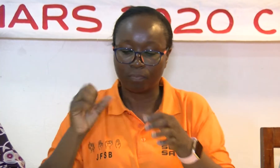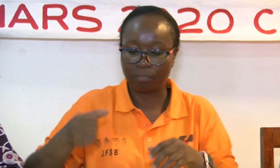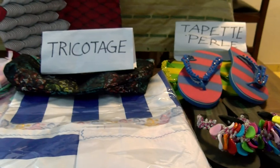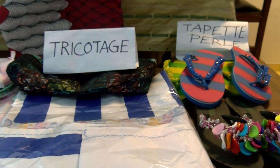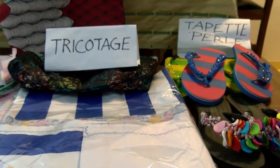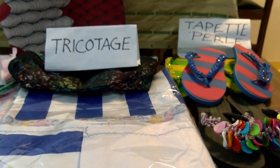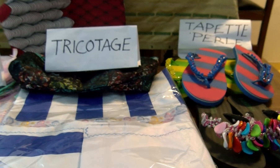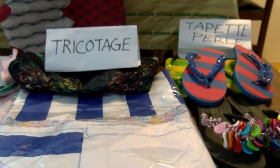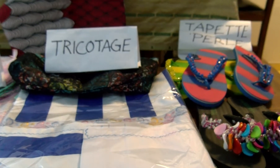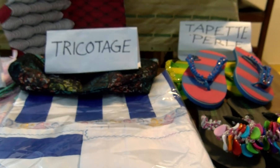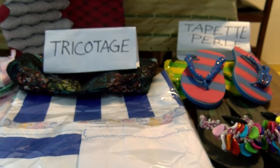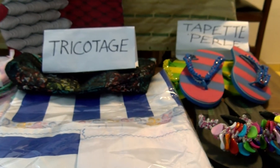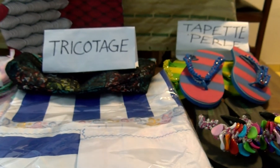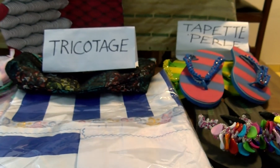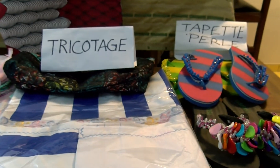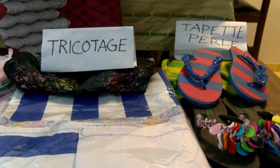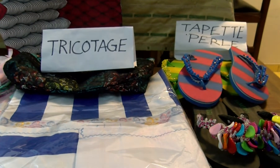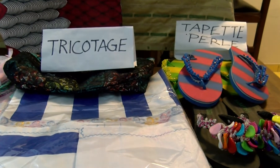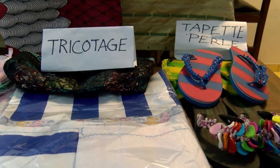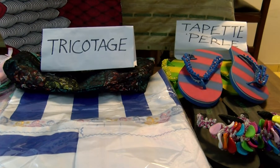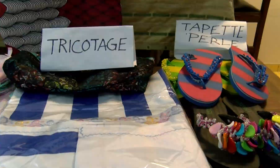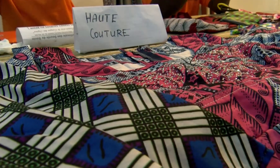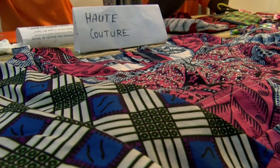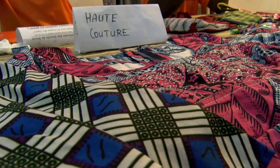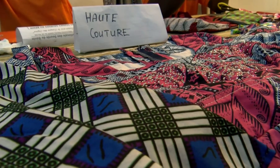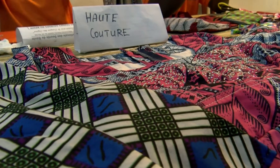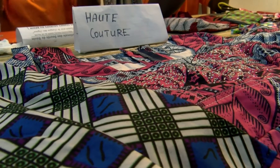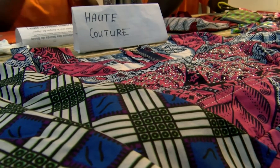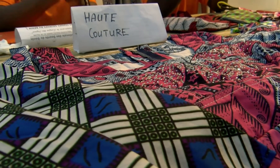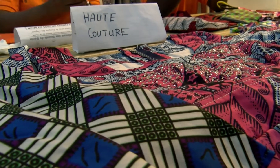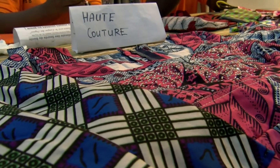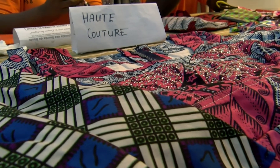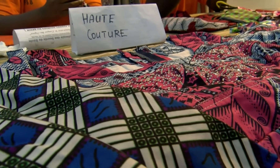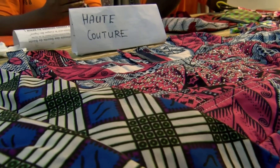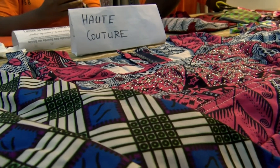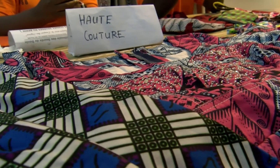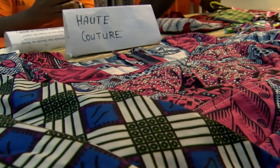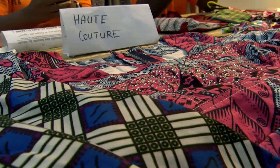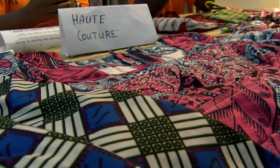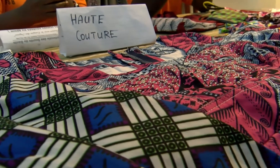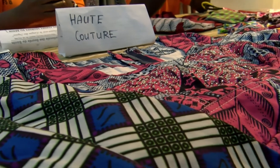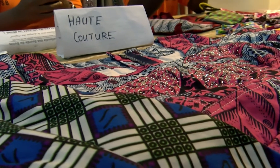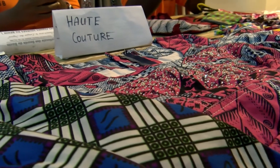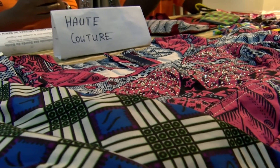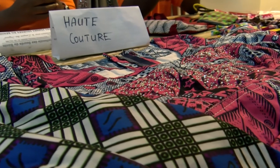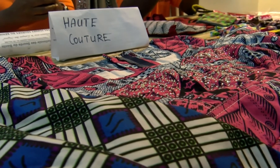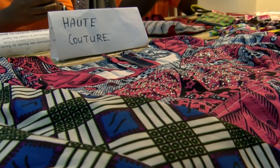des sacs et des chaussures, l'esthétique, la